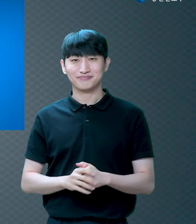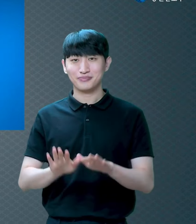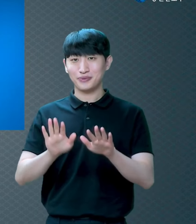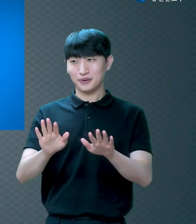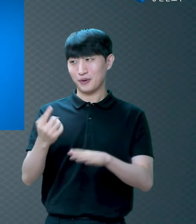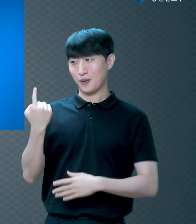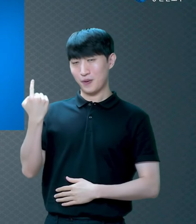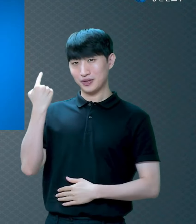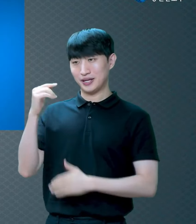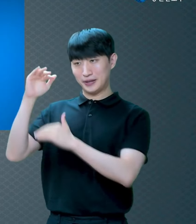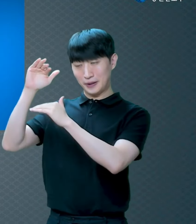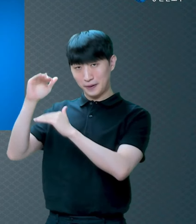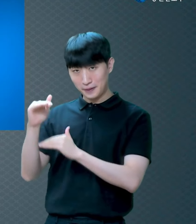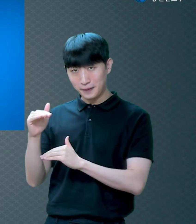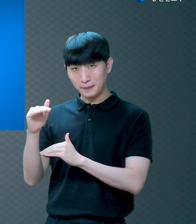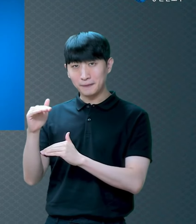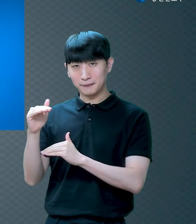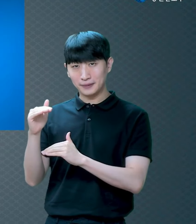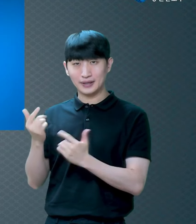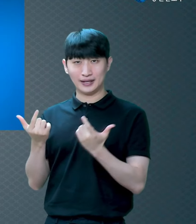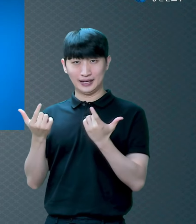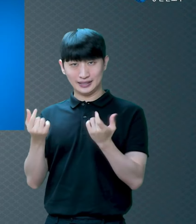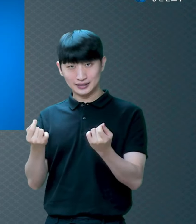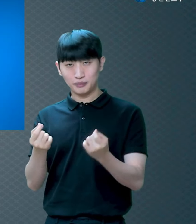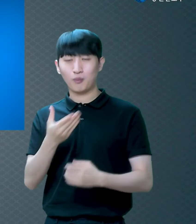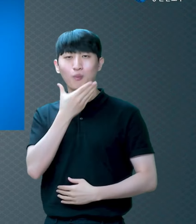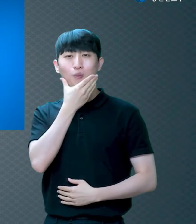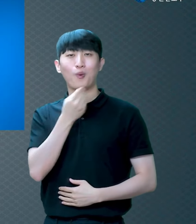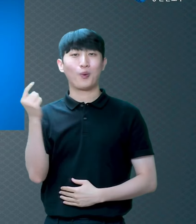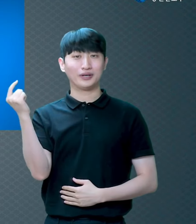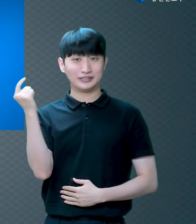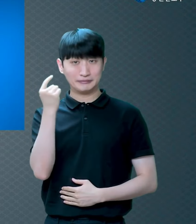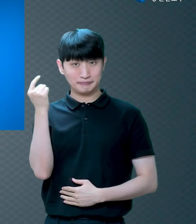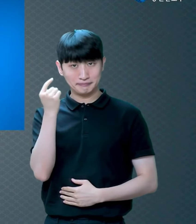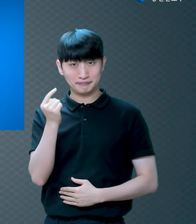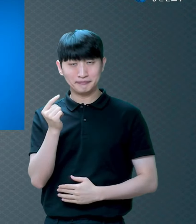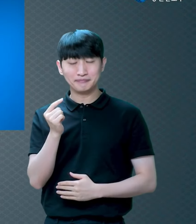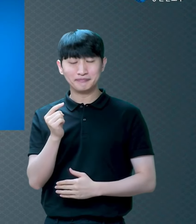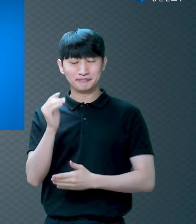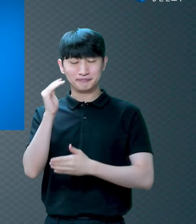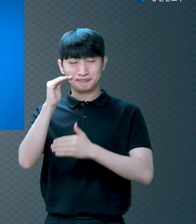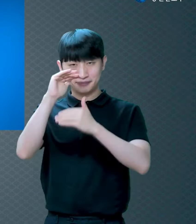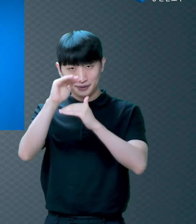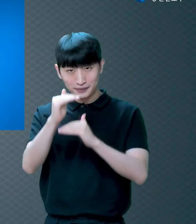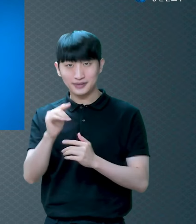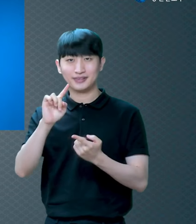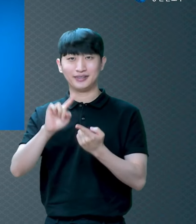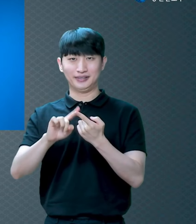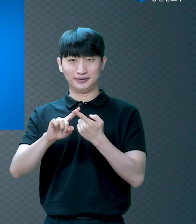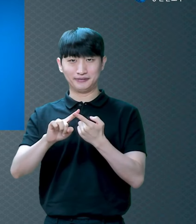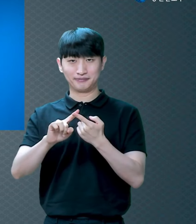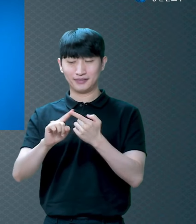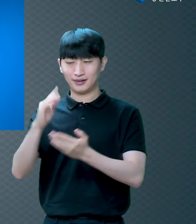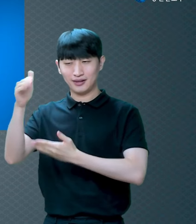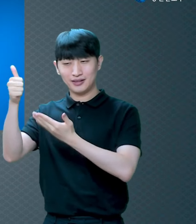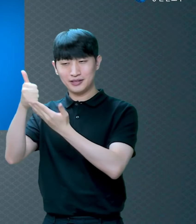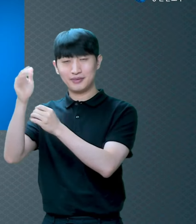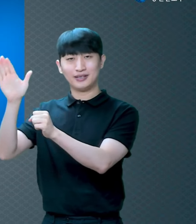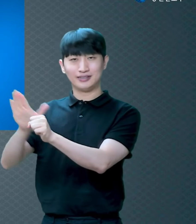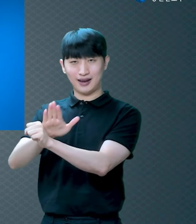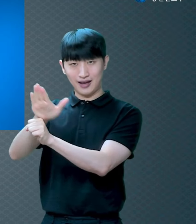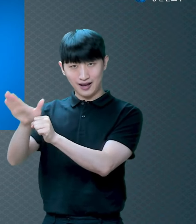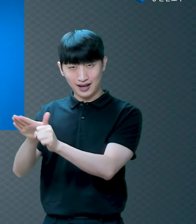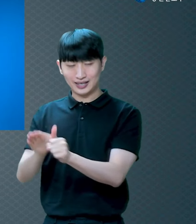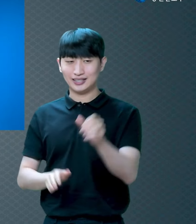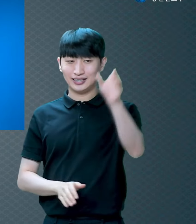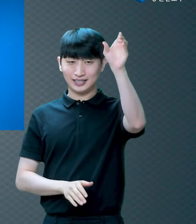드렸던 것처럼 복음에 대해서 또 하나님의 사랑과 십자가의 의미에 대해서